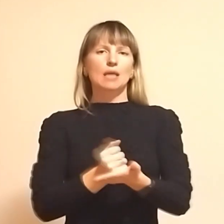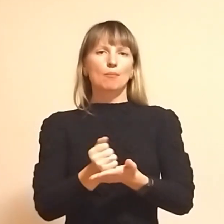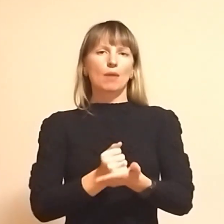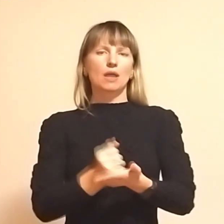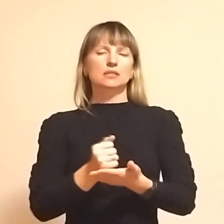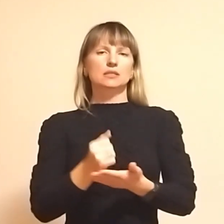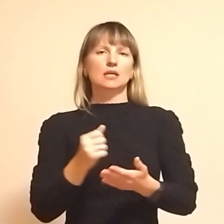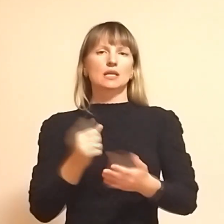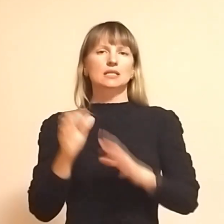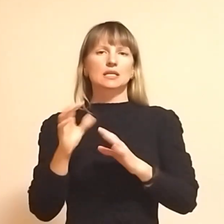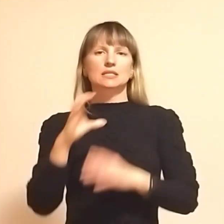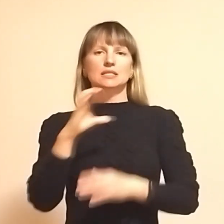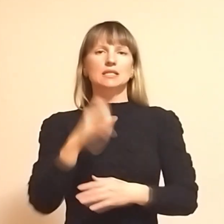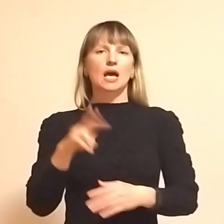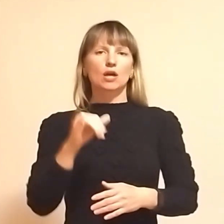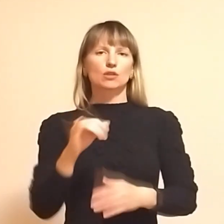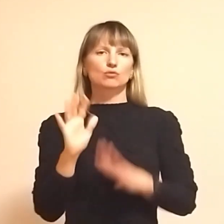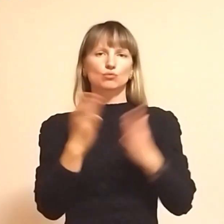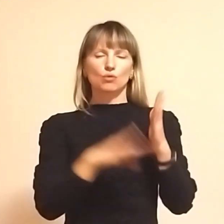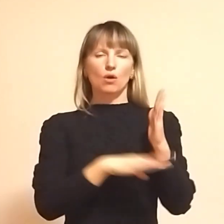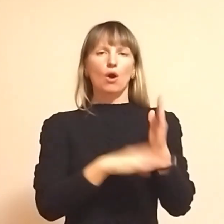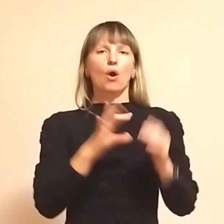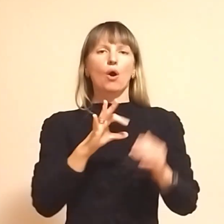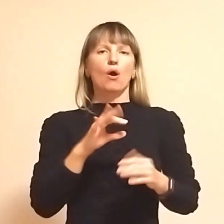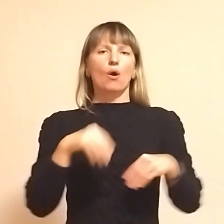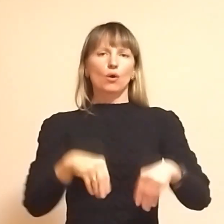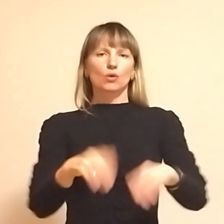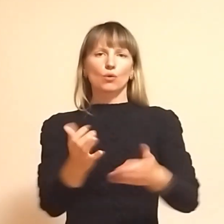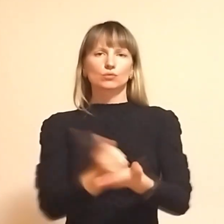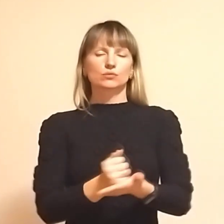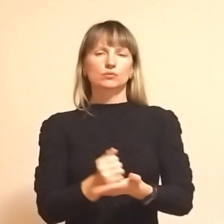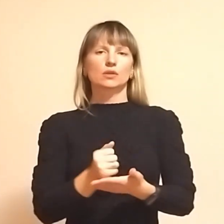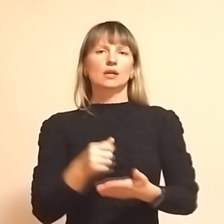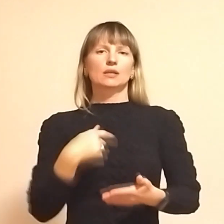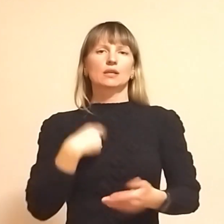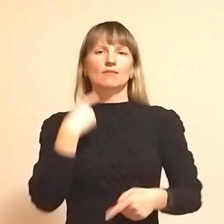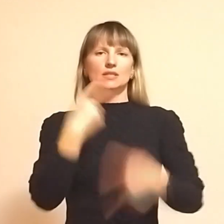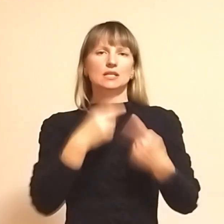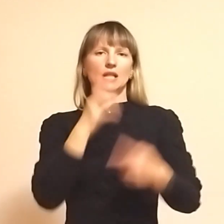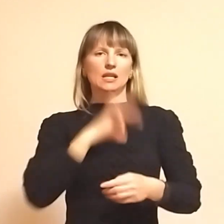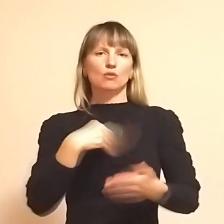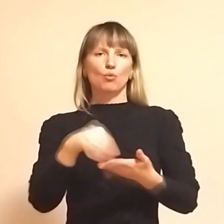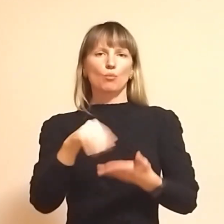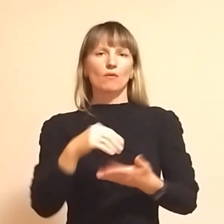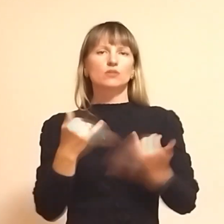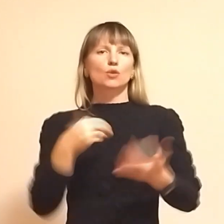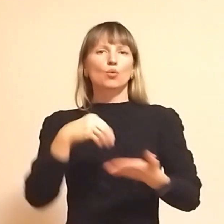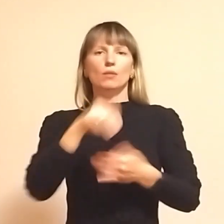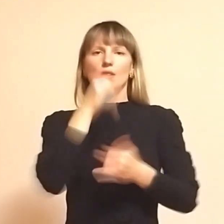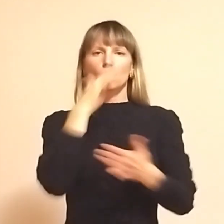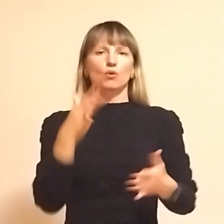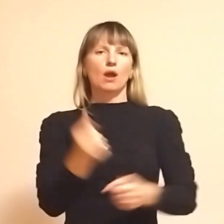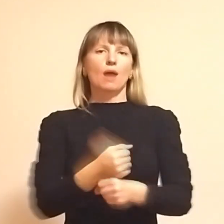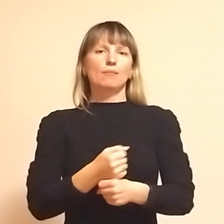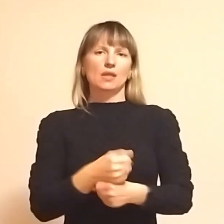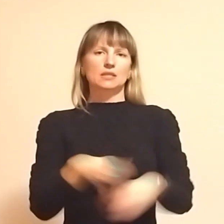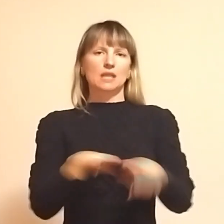і саду. Стареньким треба ліки від серця, від тиску, краплі в очі. Я їм завжди купувала, а зараз не можу. Аптеки закриті. А